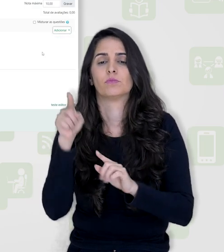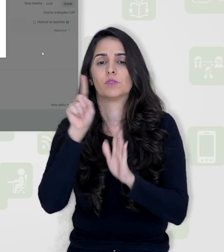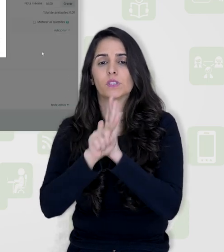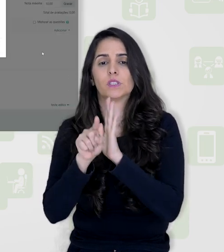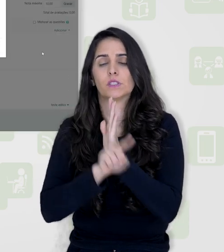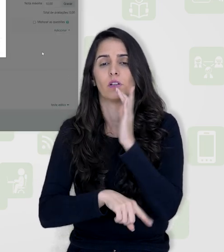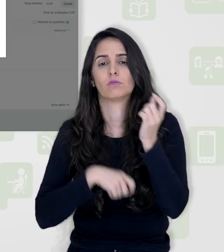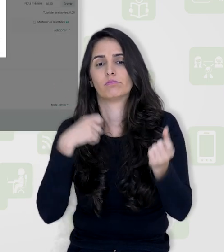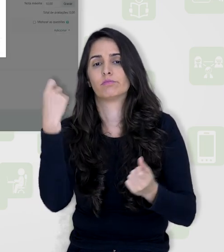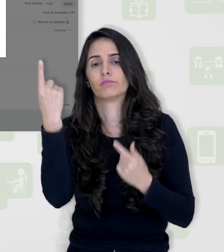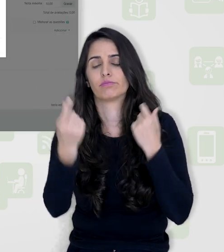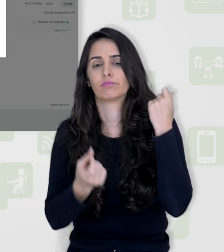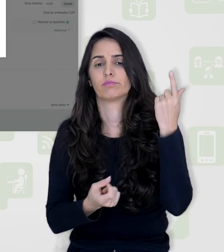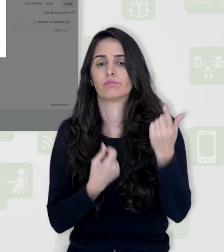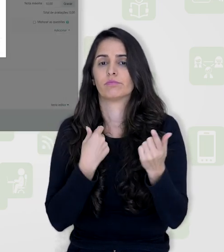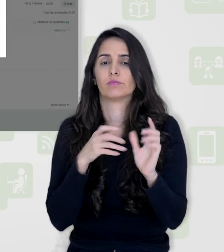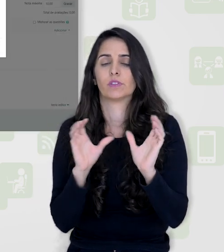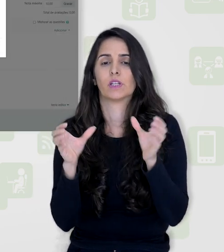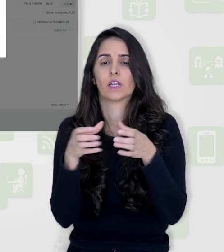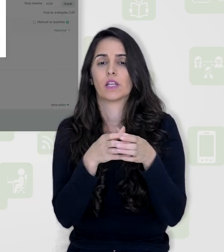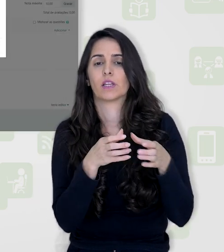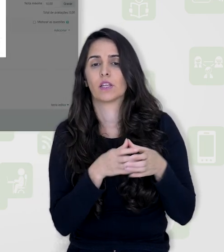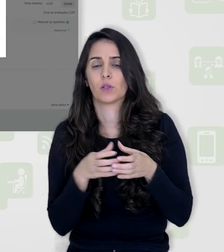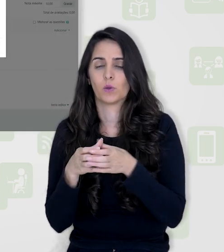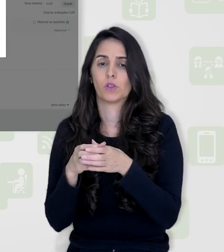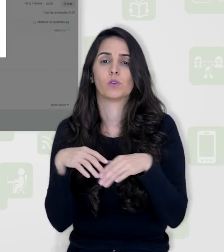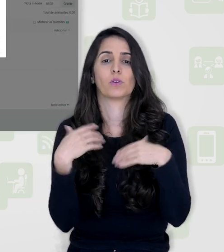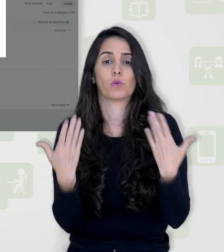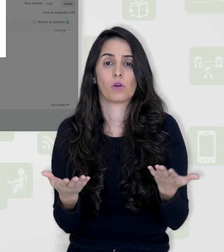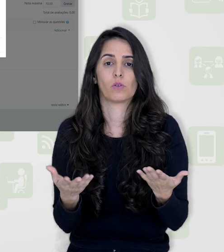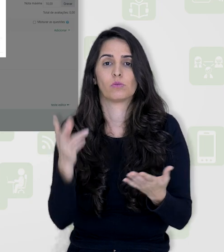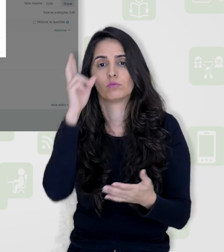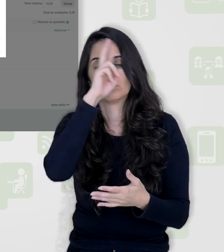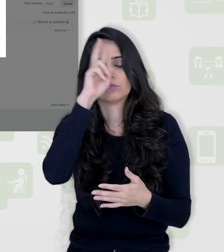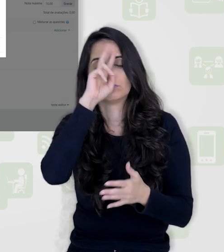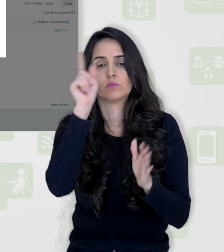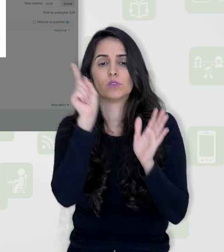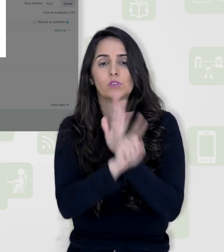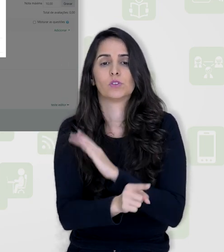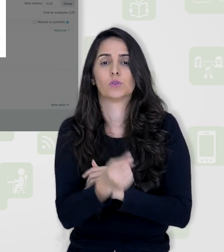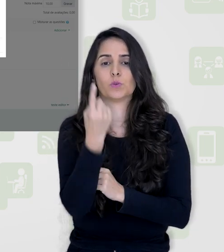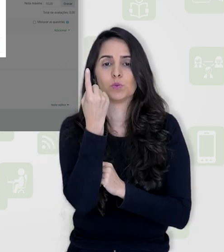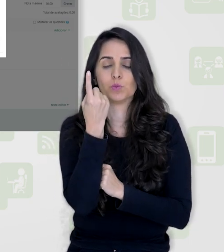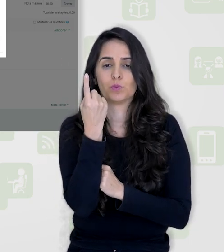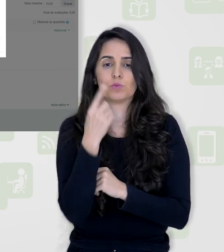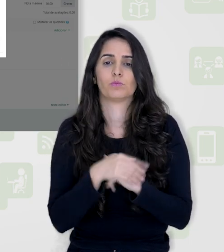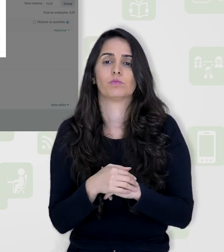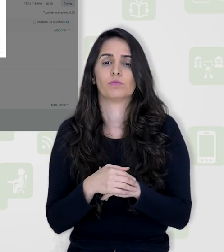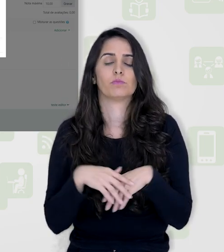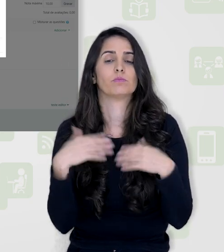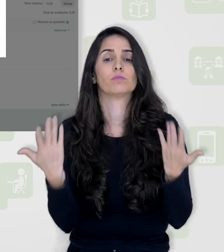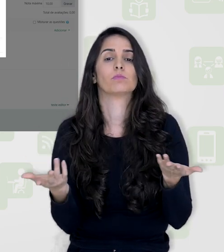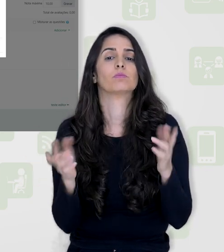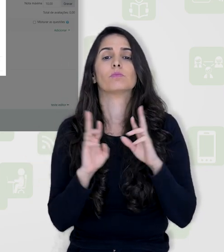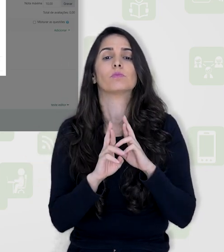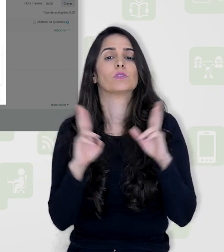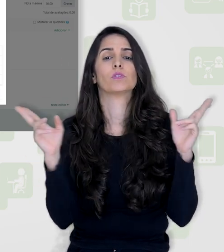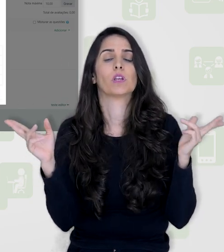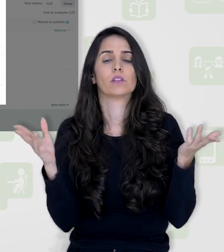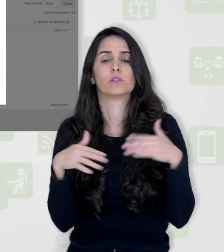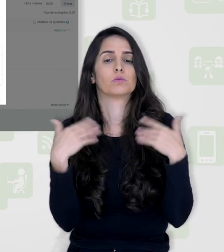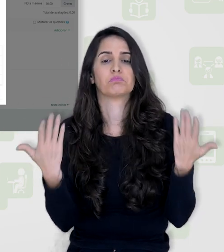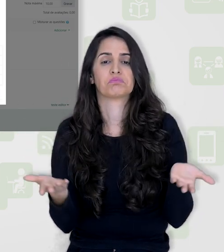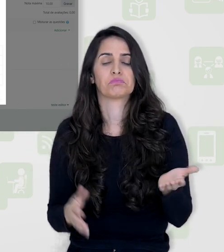aleatória. E aí, eu vou escolher qual categoria. É a minha categoria lá, questionário 1. Qual é a